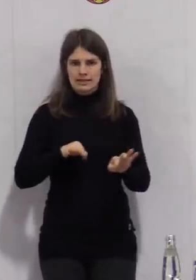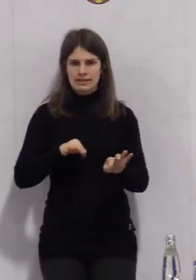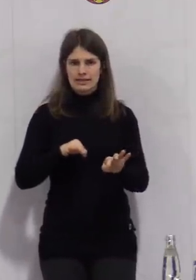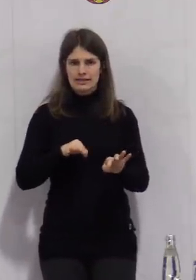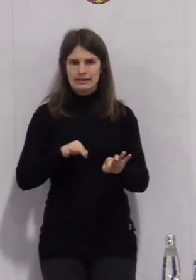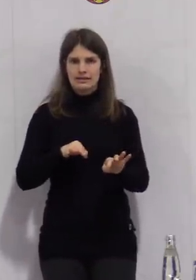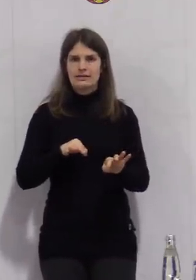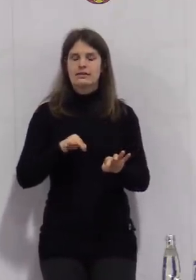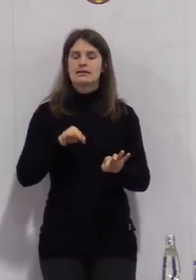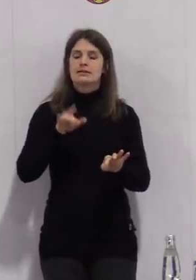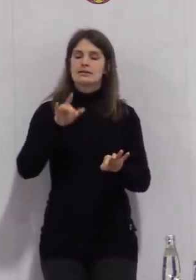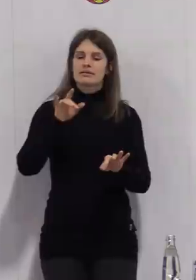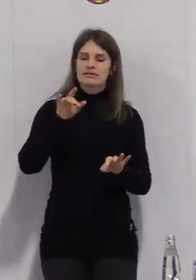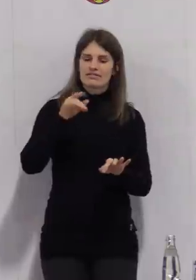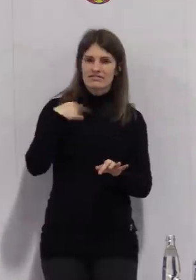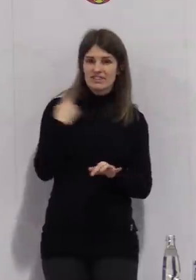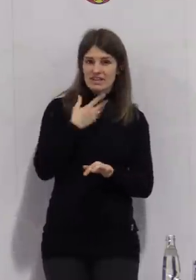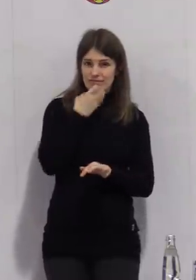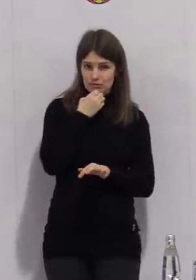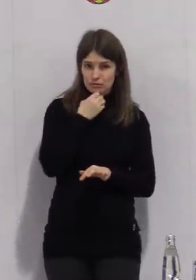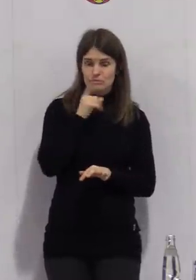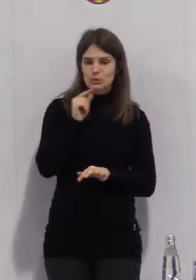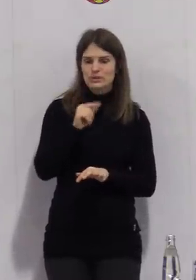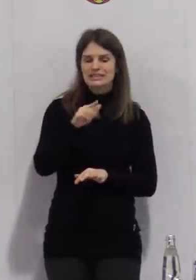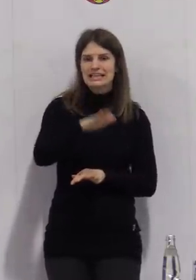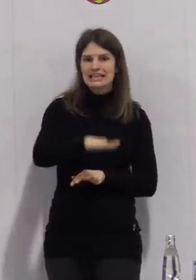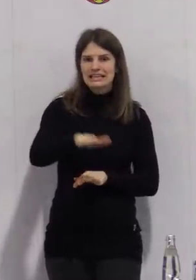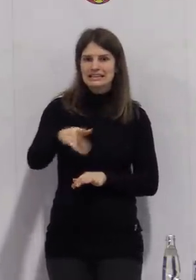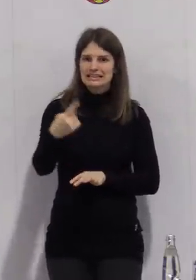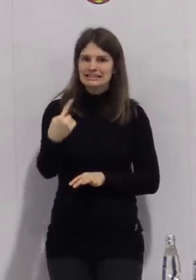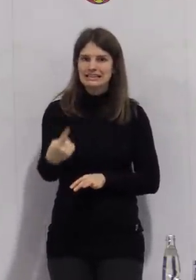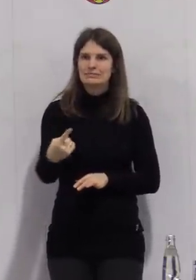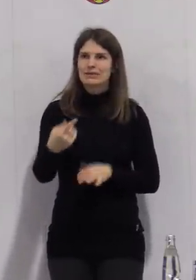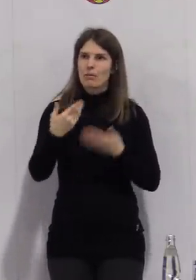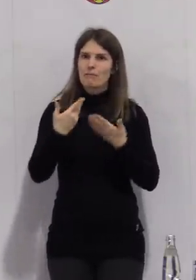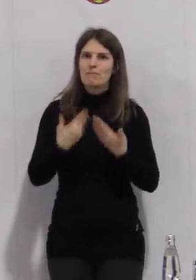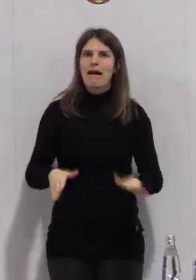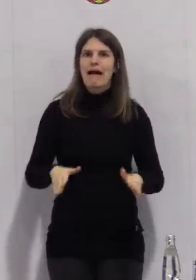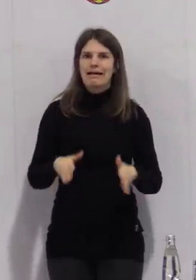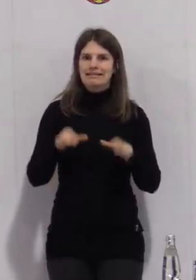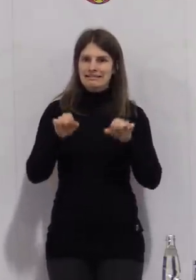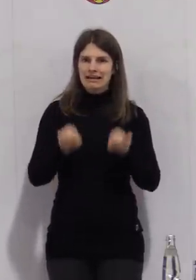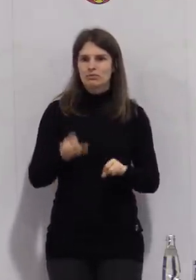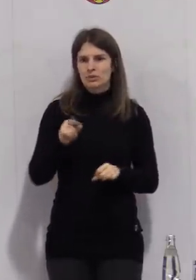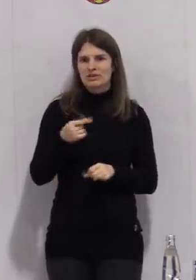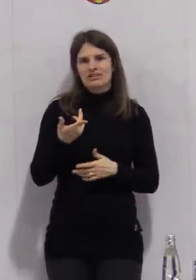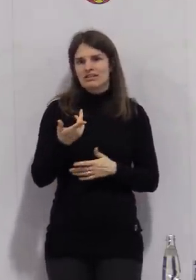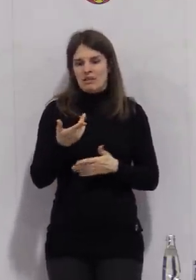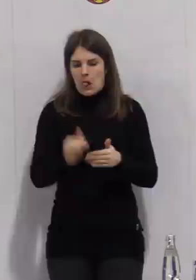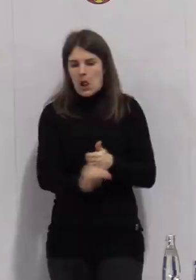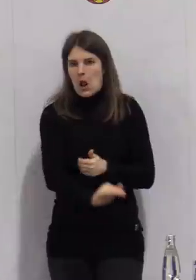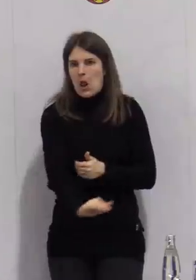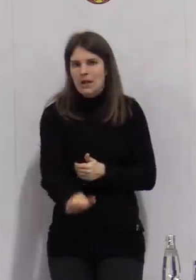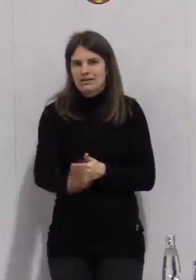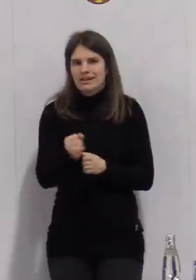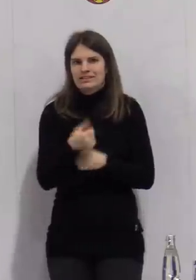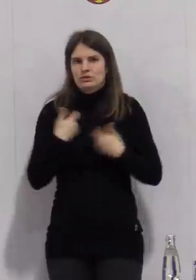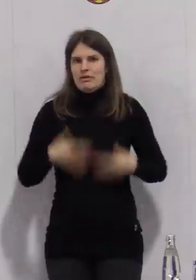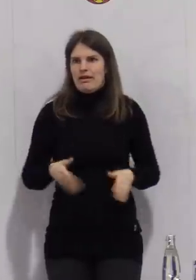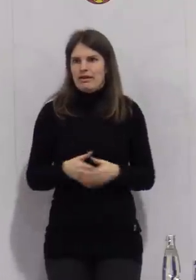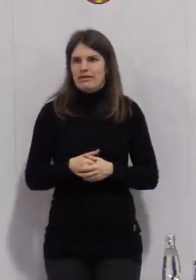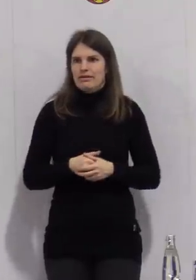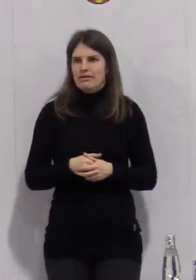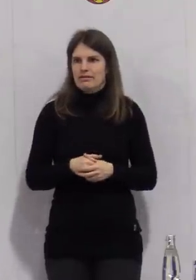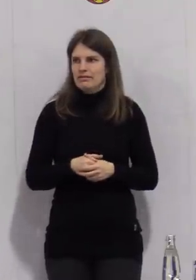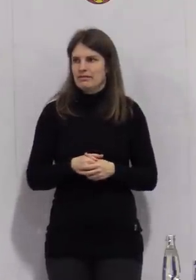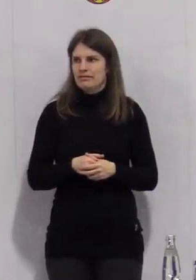einen Mitwirk der Kinder voraussetzt und damit auch ein bestimmtes Mindestalter. im Moment... Hallo, ich